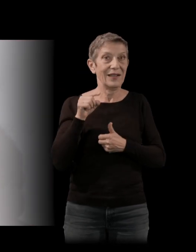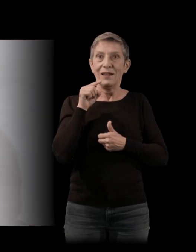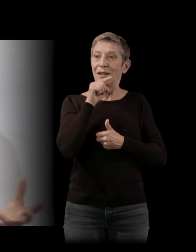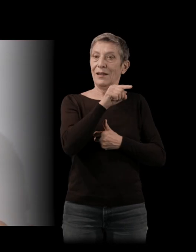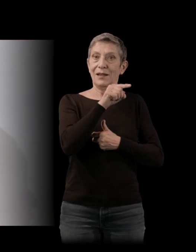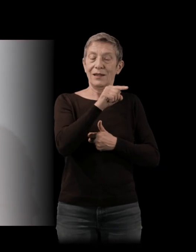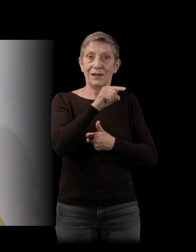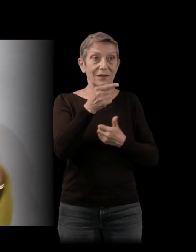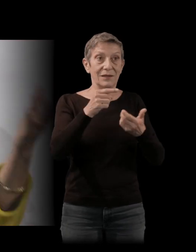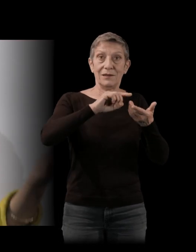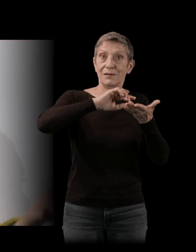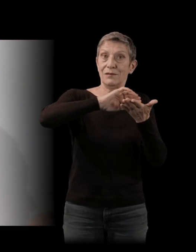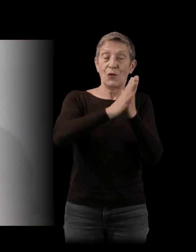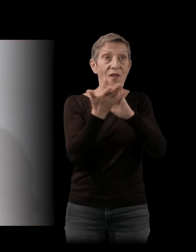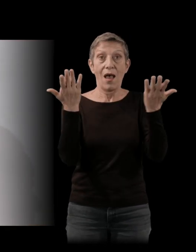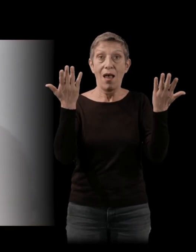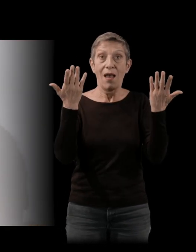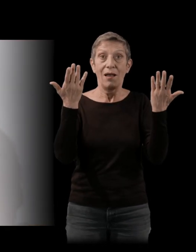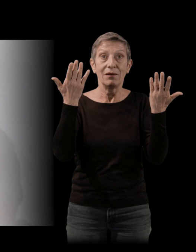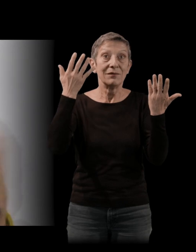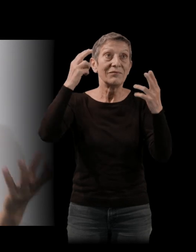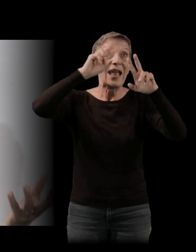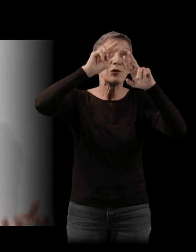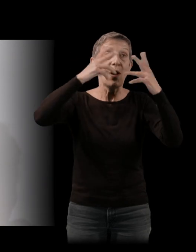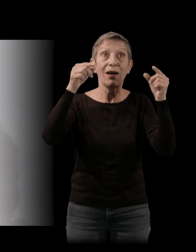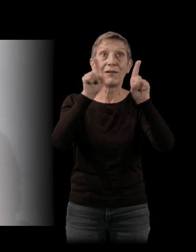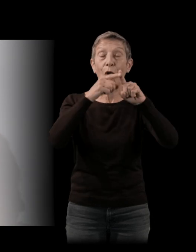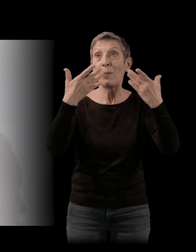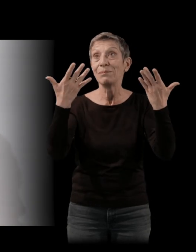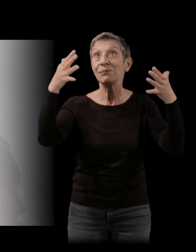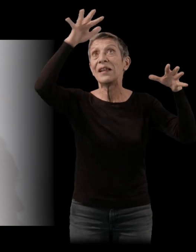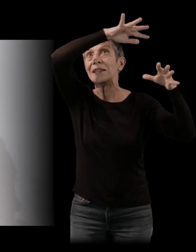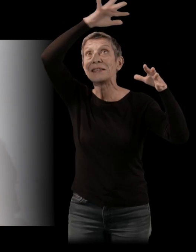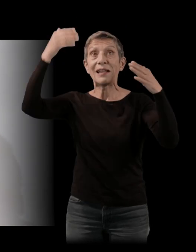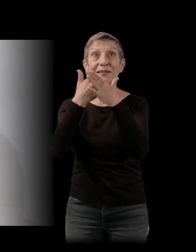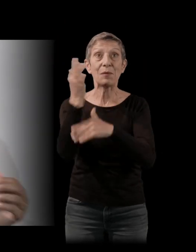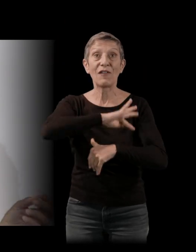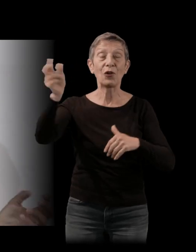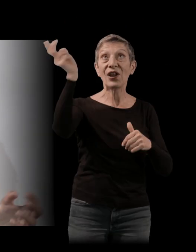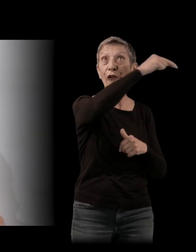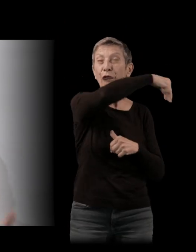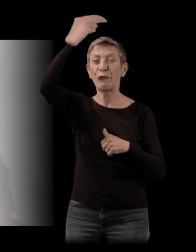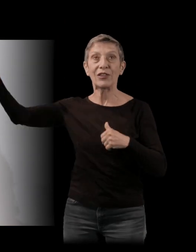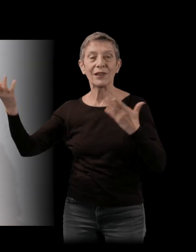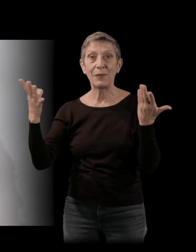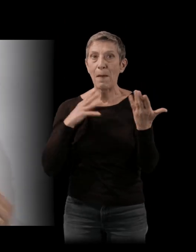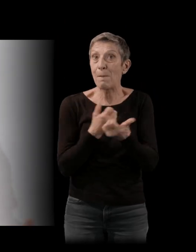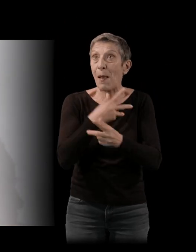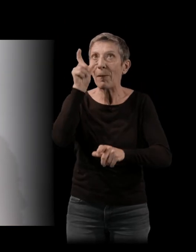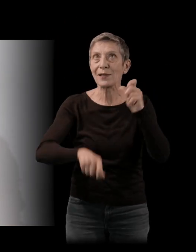comme une étoile qui a filé comme ça dans le ciel du cinéma français, qui a laissé une marque pour beaucoup de gens, mais qui a fini